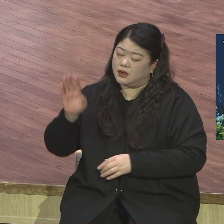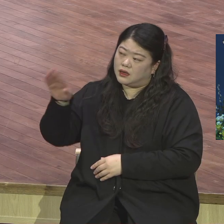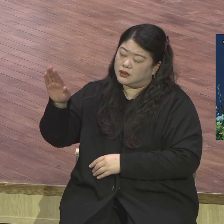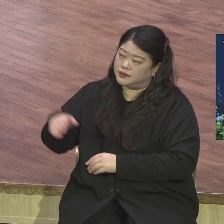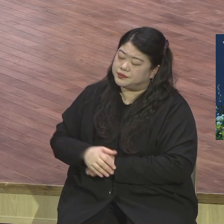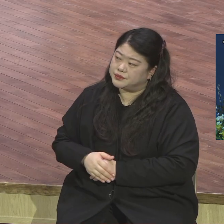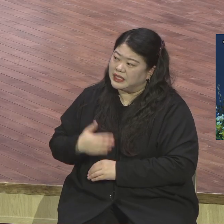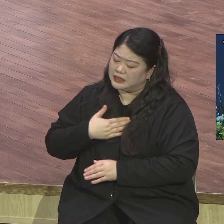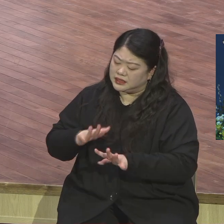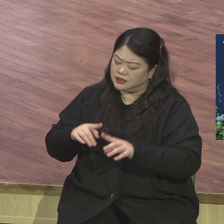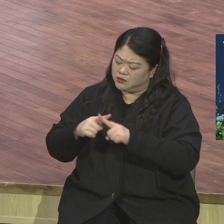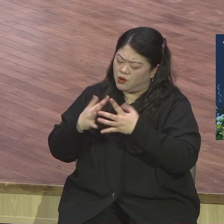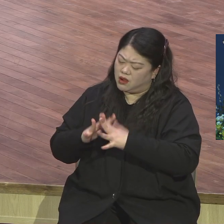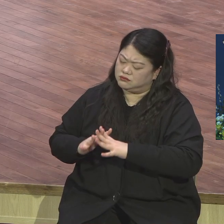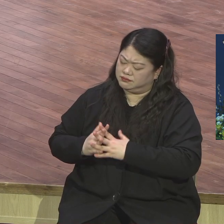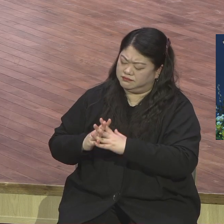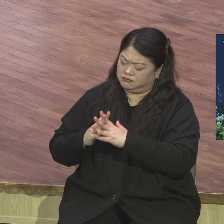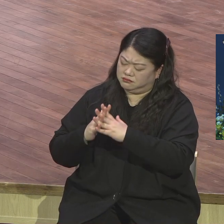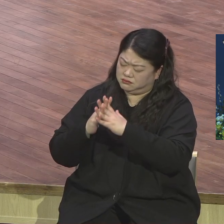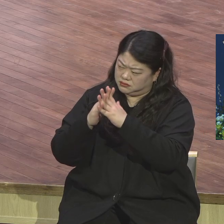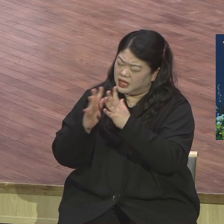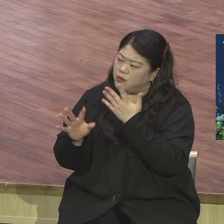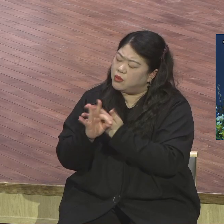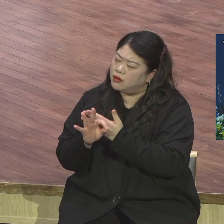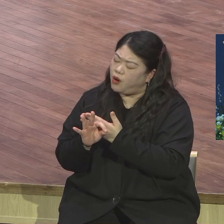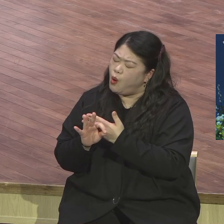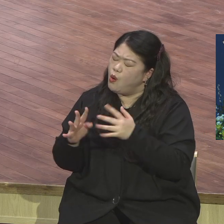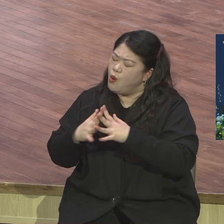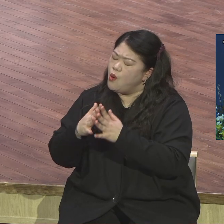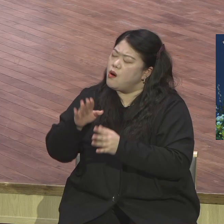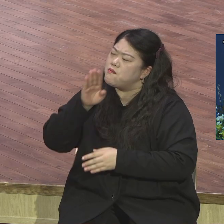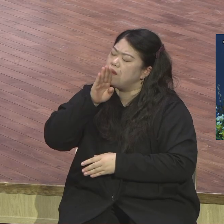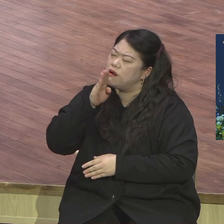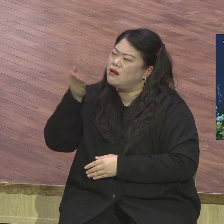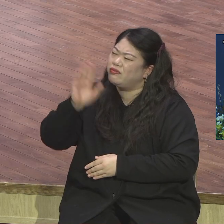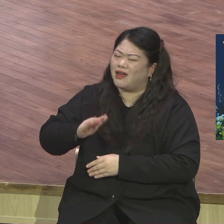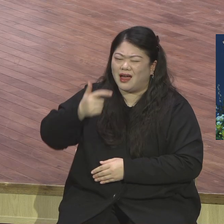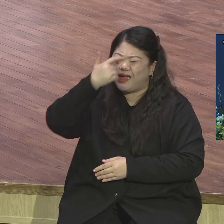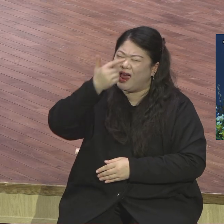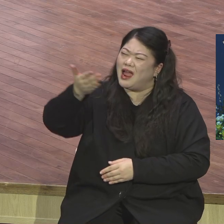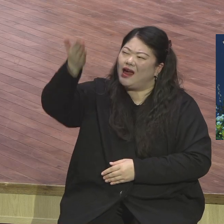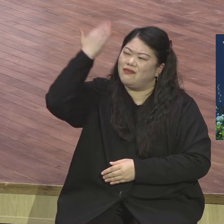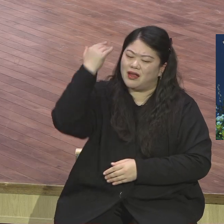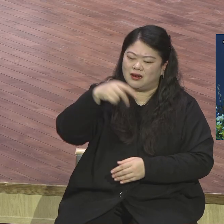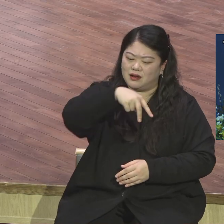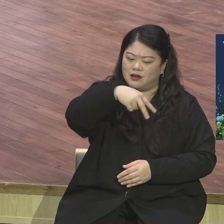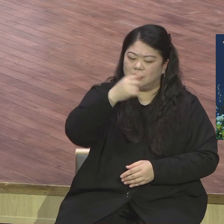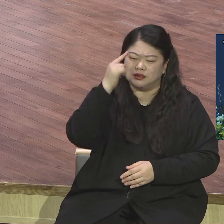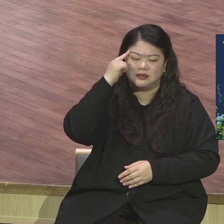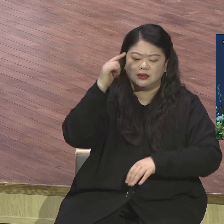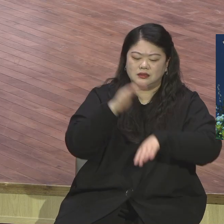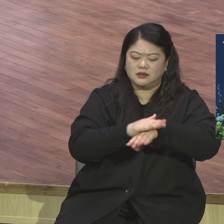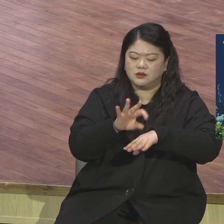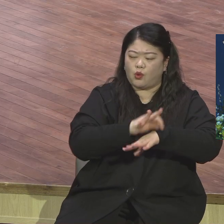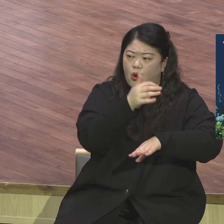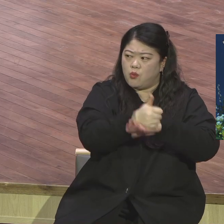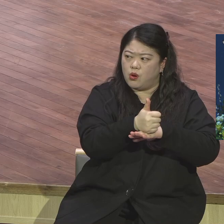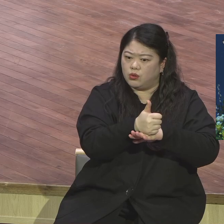성전 때 비교하면 너무나 초라하게 지어지고 있기 때문에 이걸 뭐 계속 해야 되나.